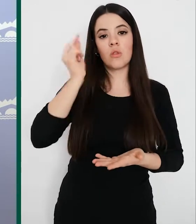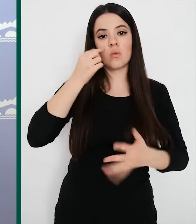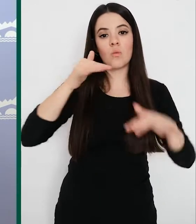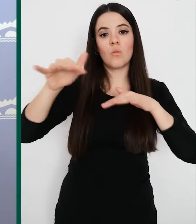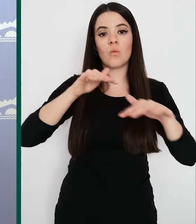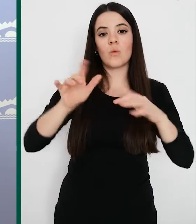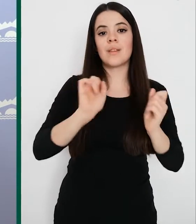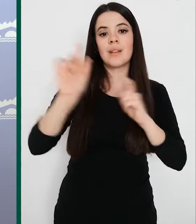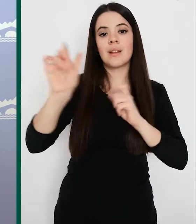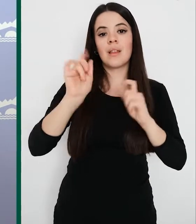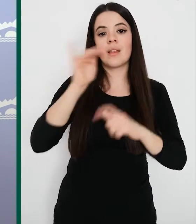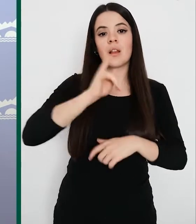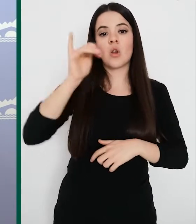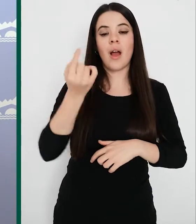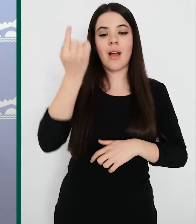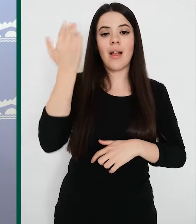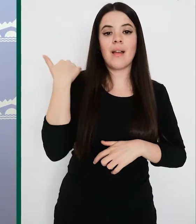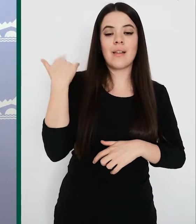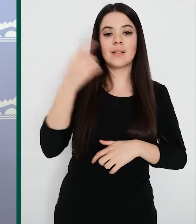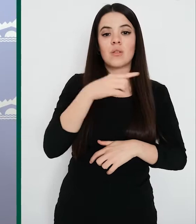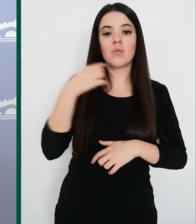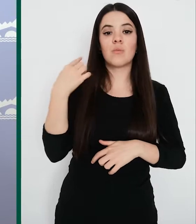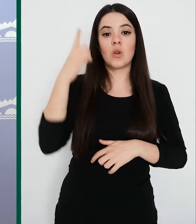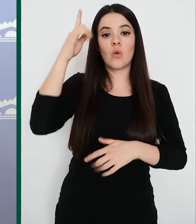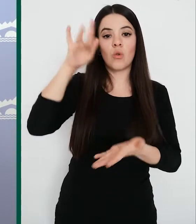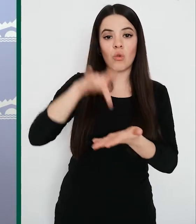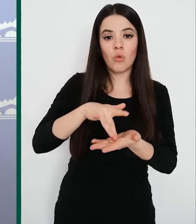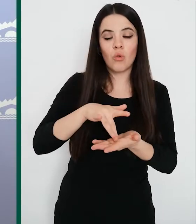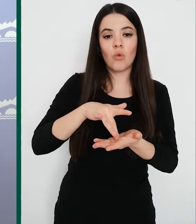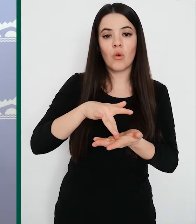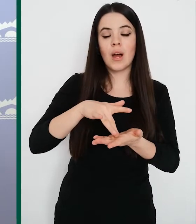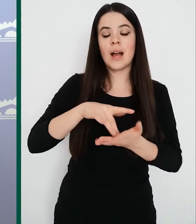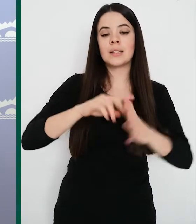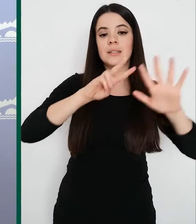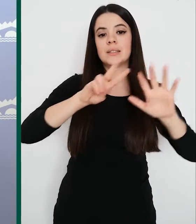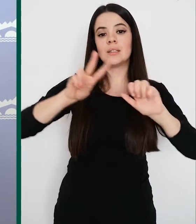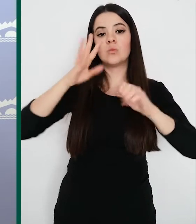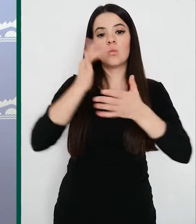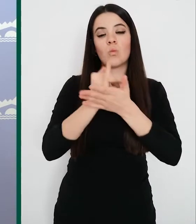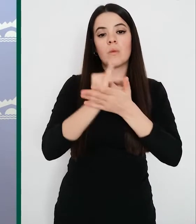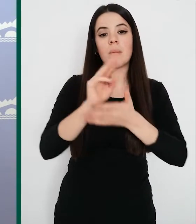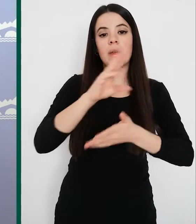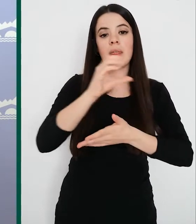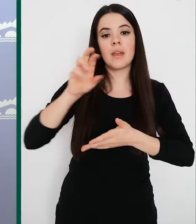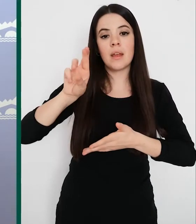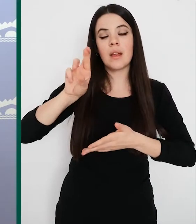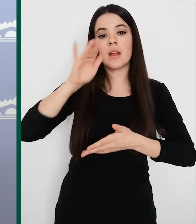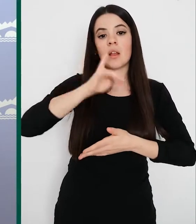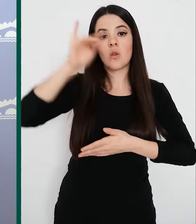de La Rioja Alta ayer estuvo en Santo Domingo de la Calzada y realizó 72 test PCR. Y el de La Rioja Baja, en